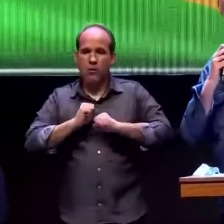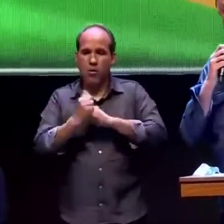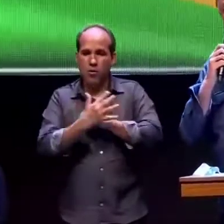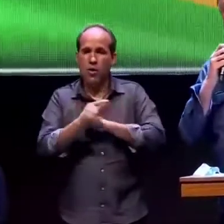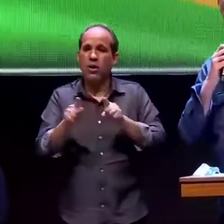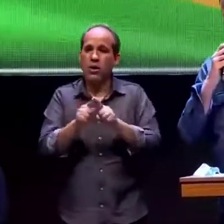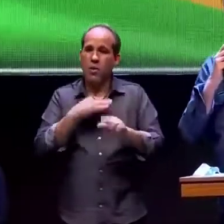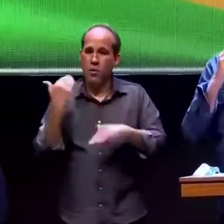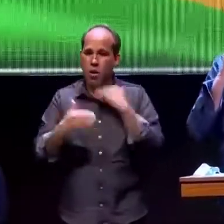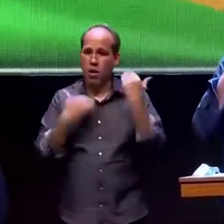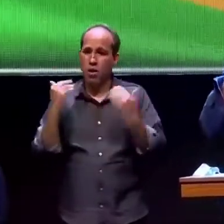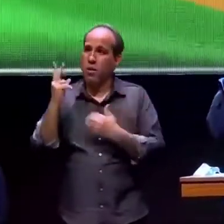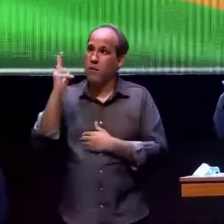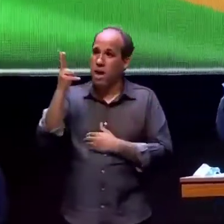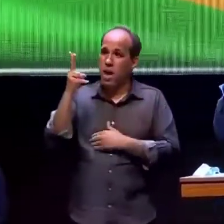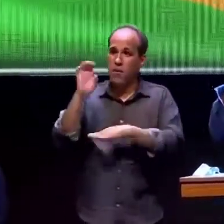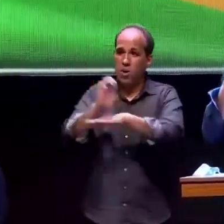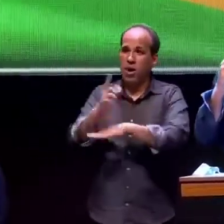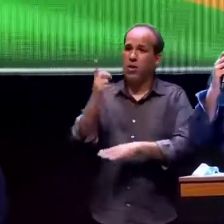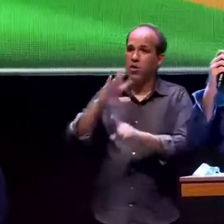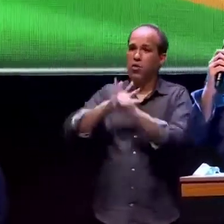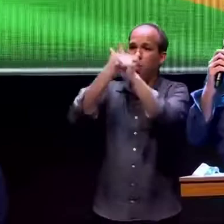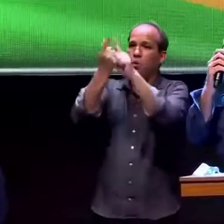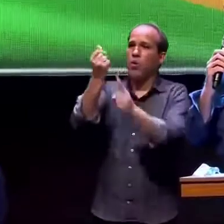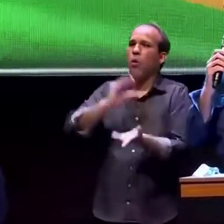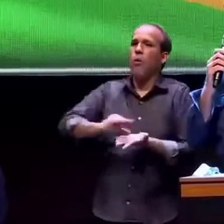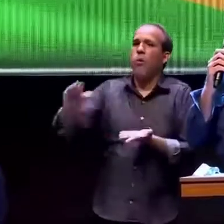Estado engalhasse mais engalhasse recursos